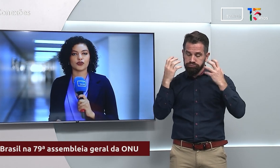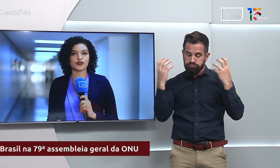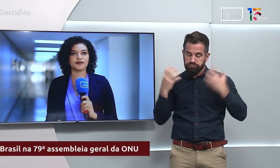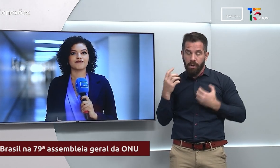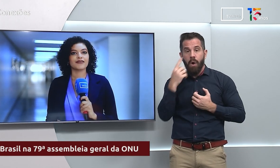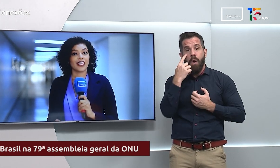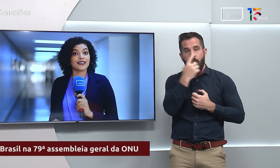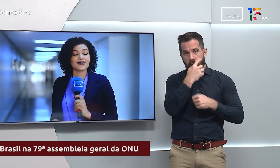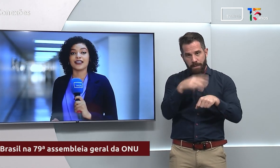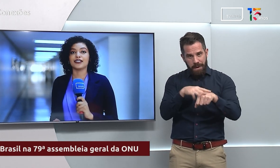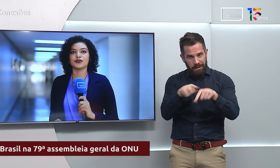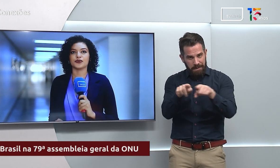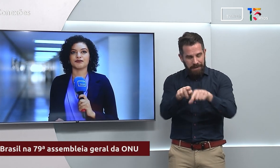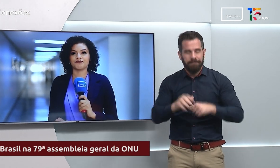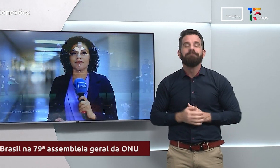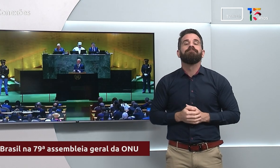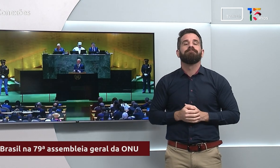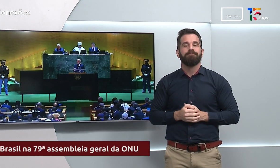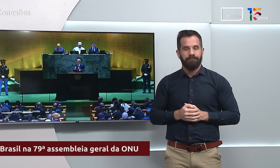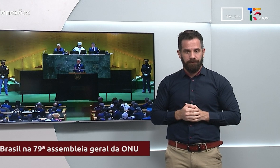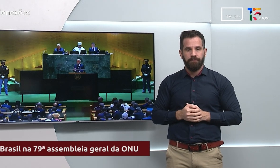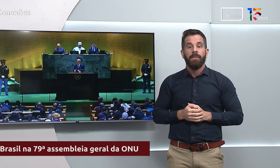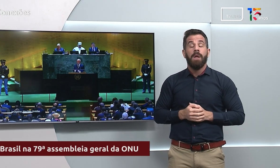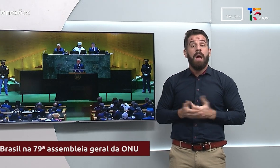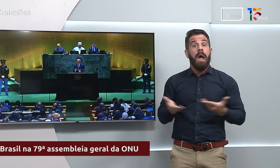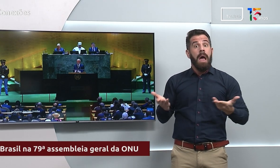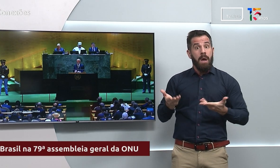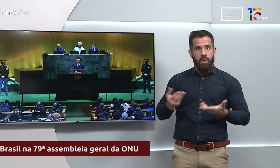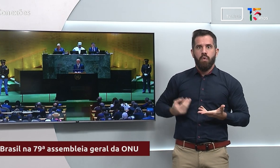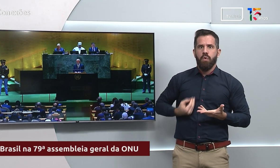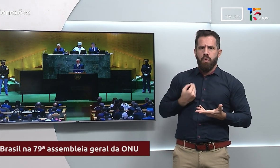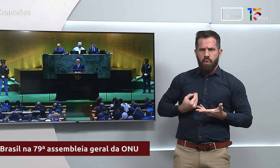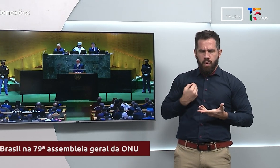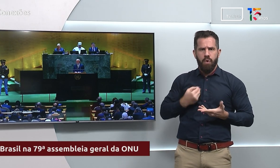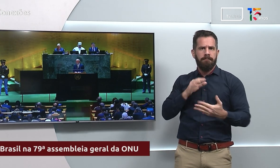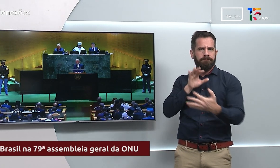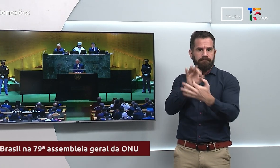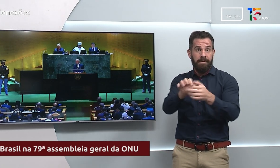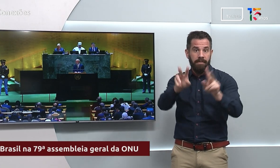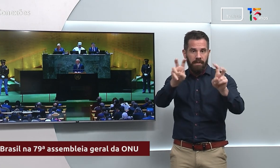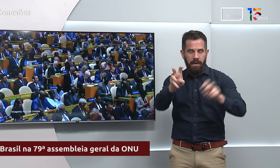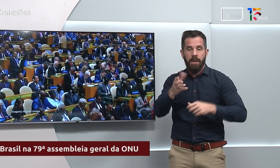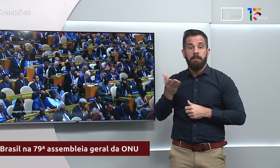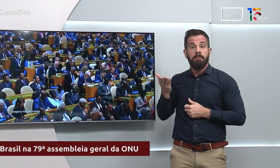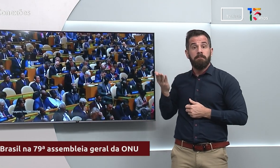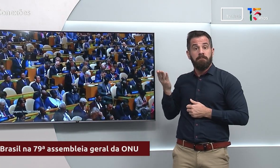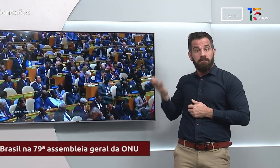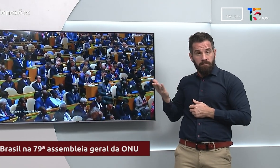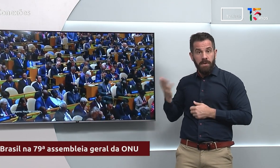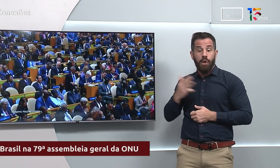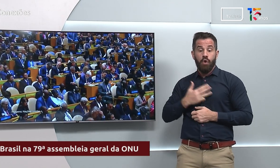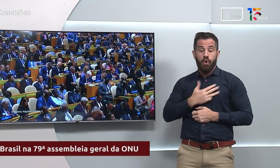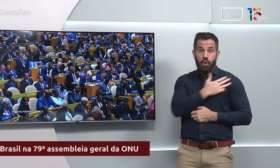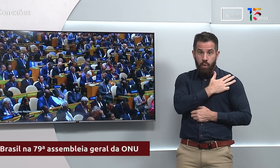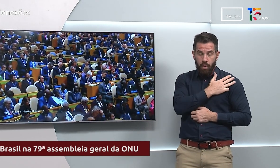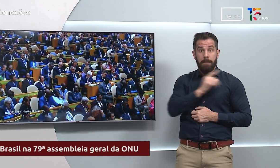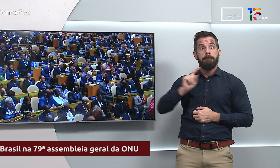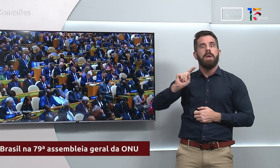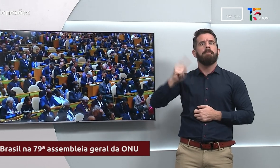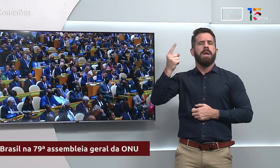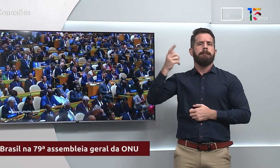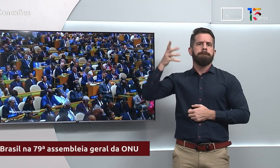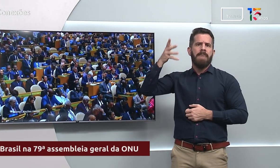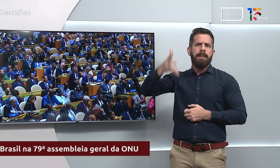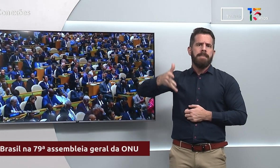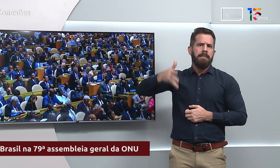dos ombros. Seguindo, por tradição, o representante do Brasil foi o primeiro a discursar na Assembleia